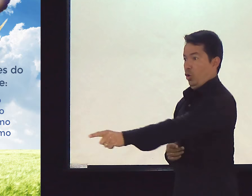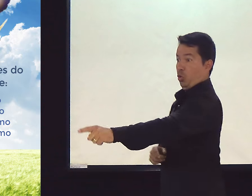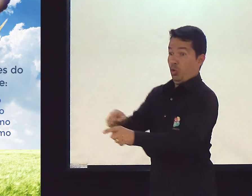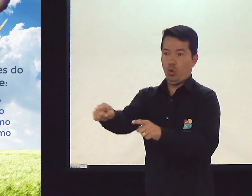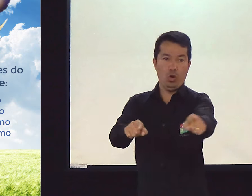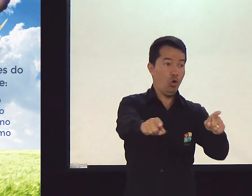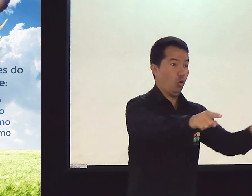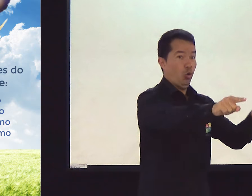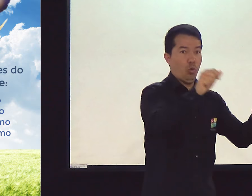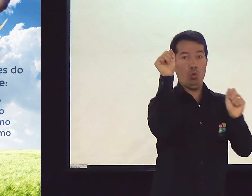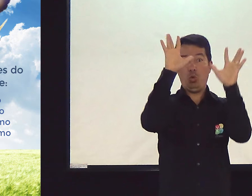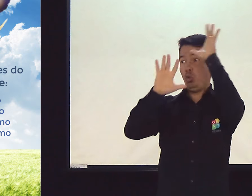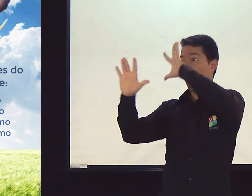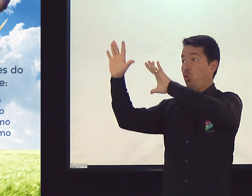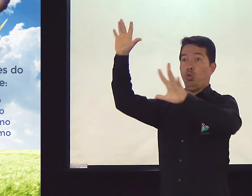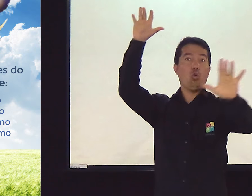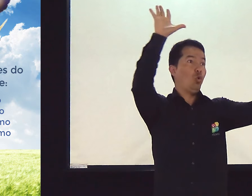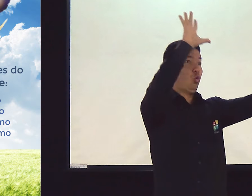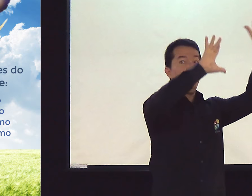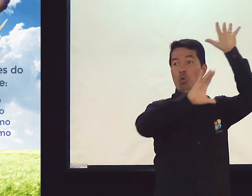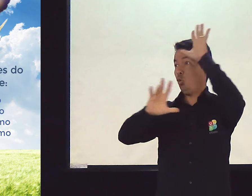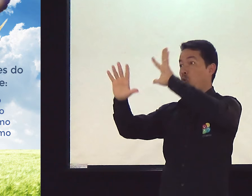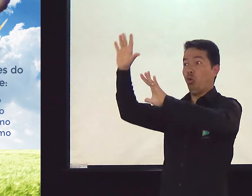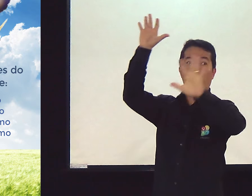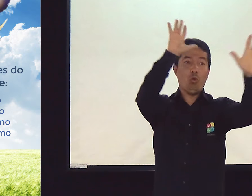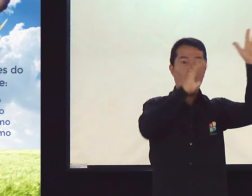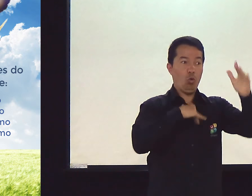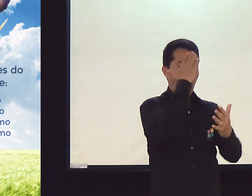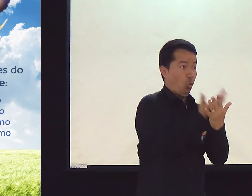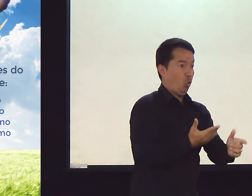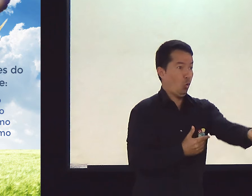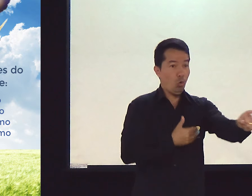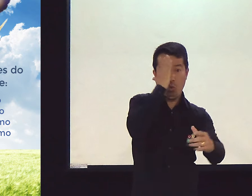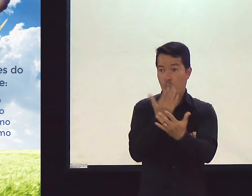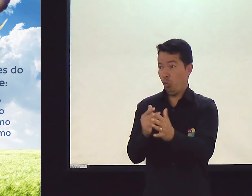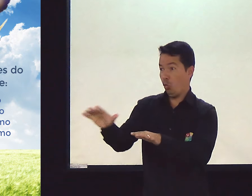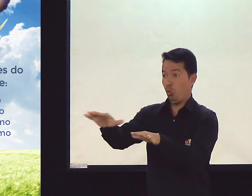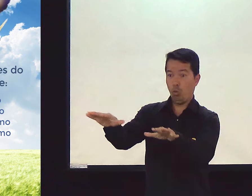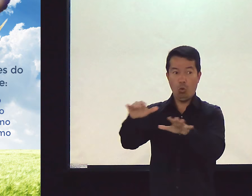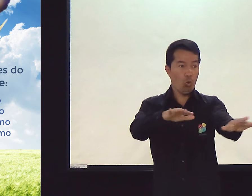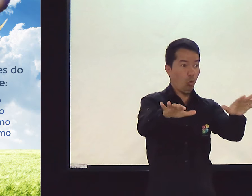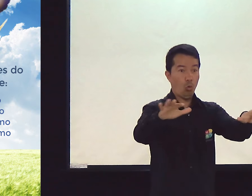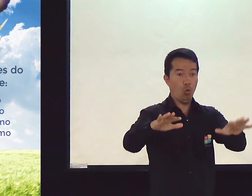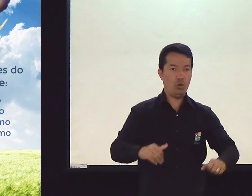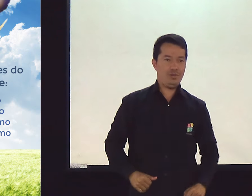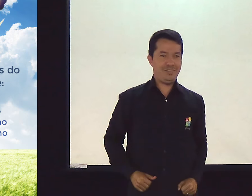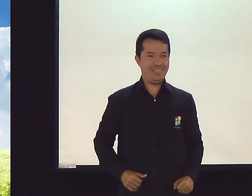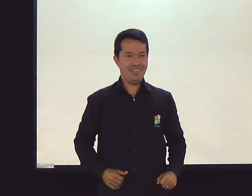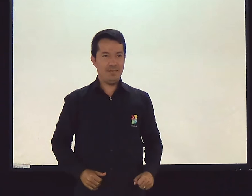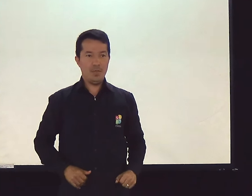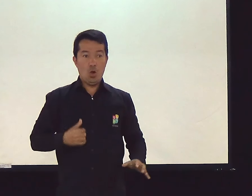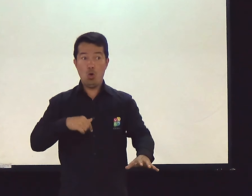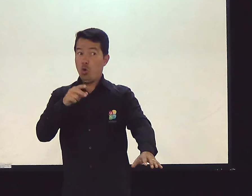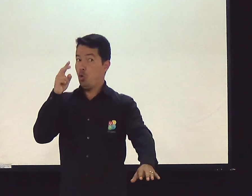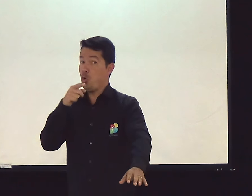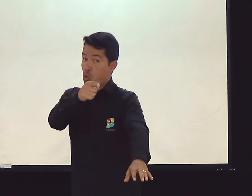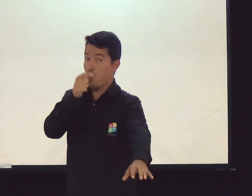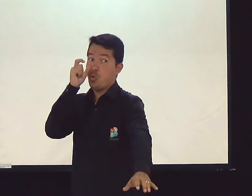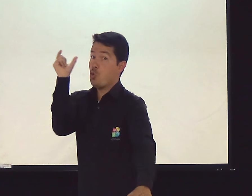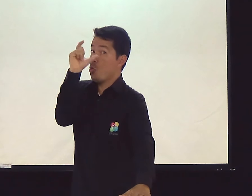acontecendo antes. Coisas que podem ser sinais das coisas que vão acontecer. Por isso que a pessoa fala. É isso e aquilo. Olha, eu acho que não. Mas eu acho que sim, hein?